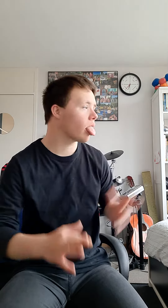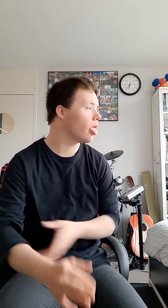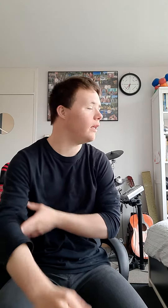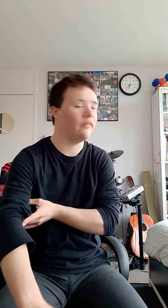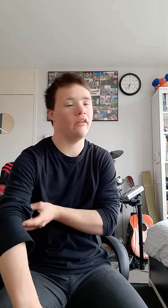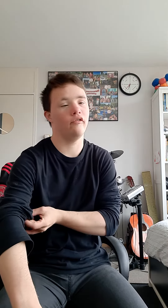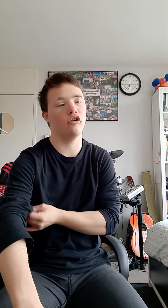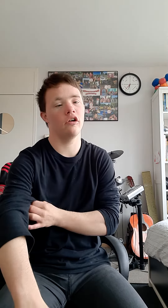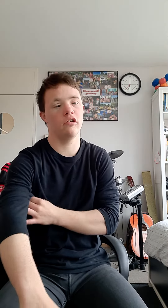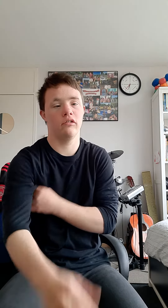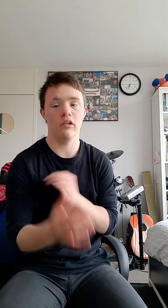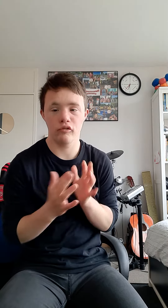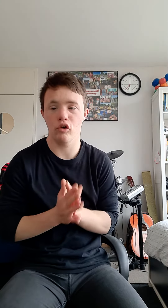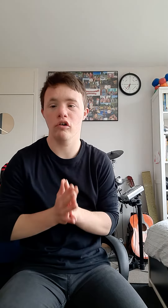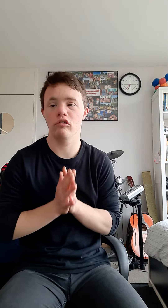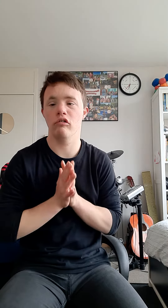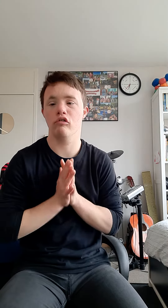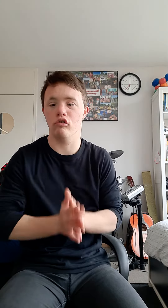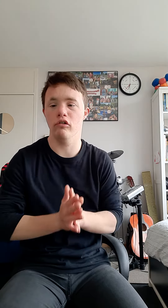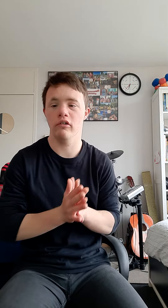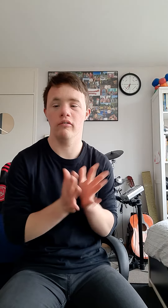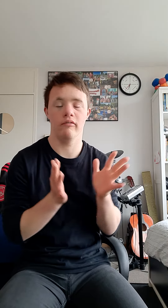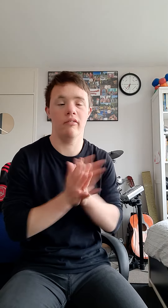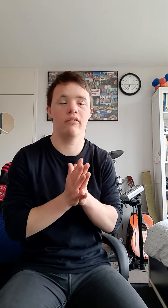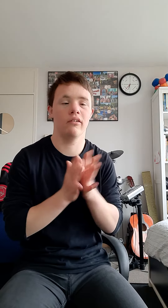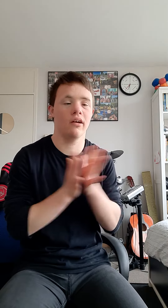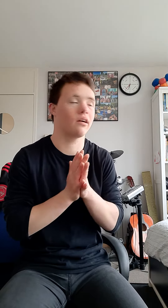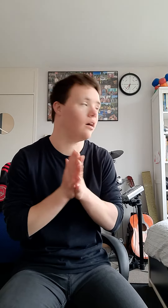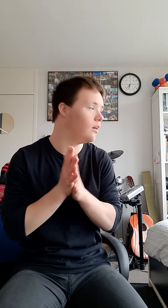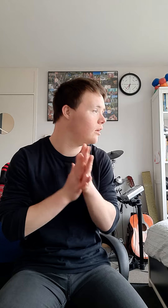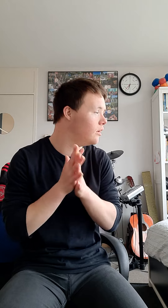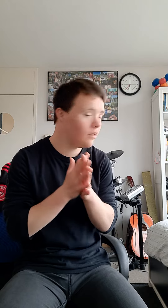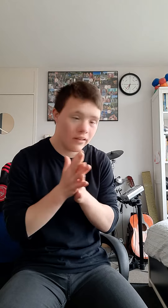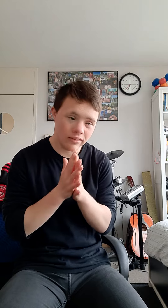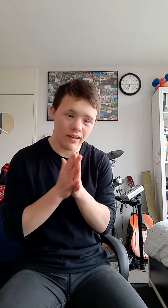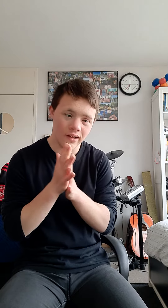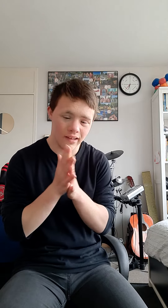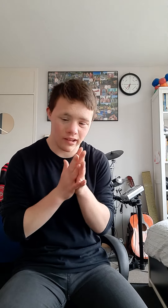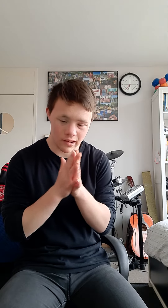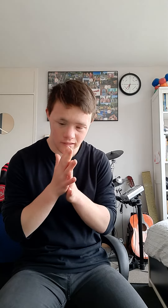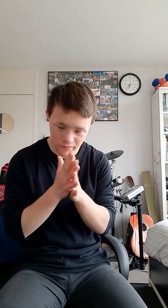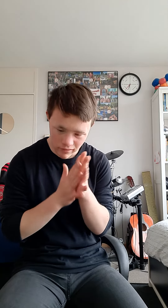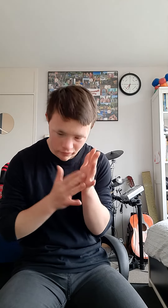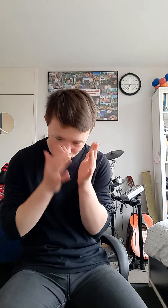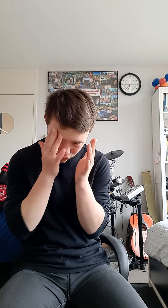Deze vlog is wel kort, want ik ga na het eten weer vloggen.